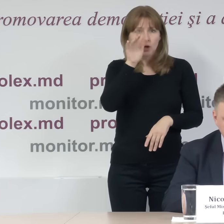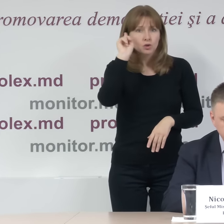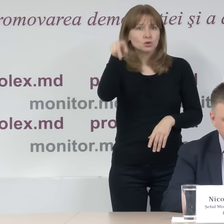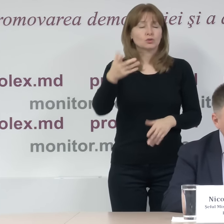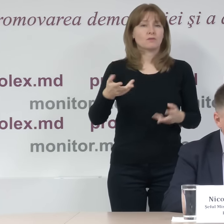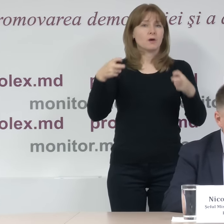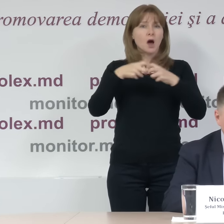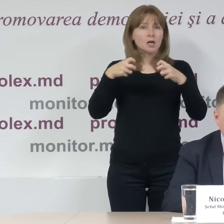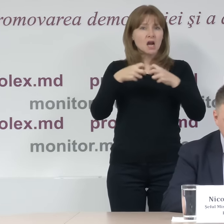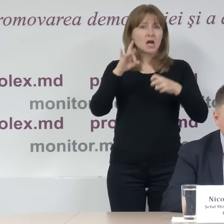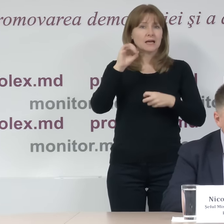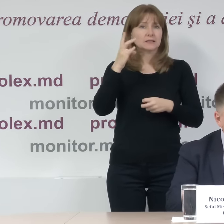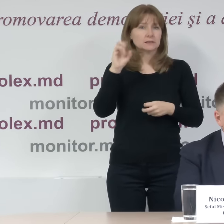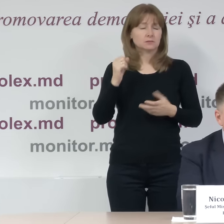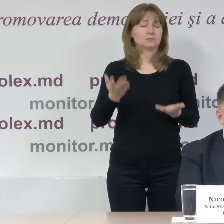Mateuți, Rezină,